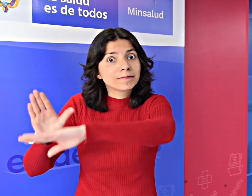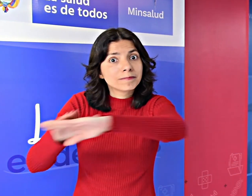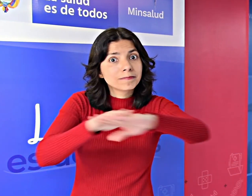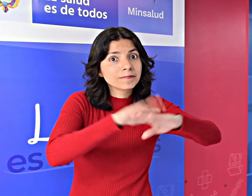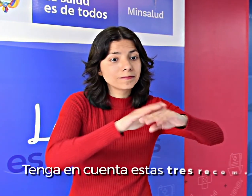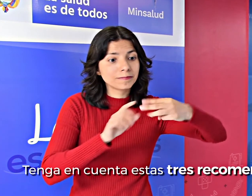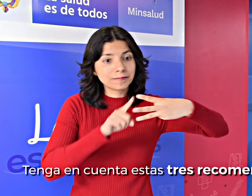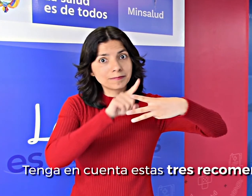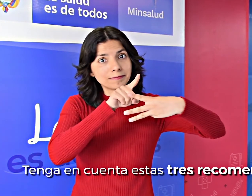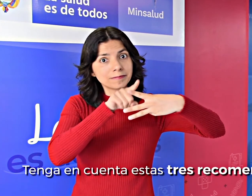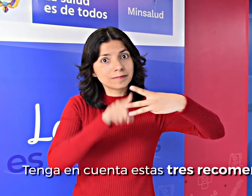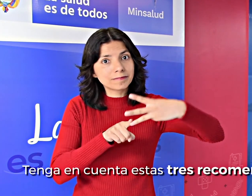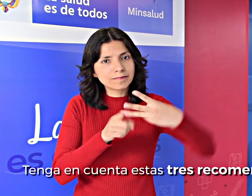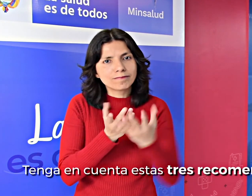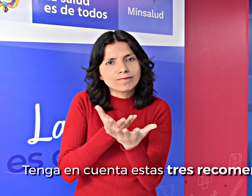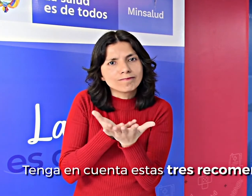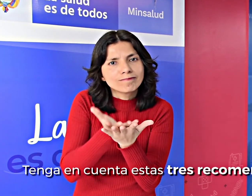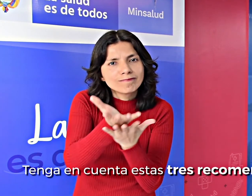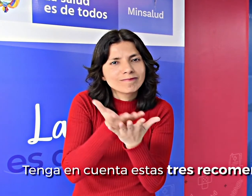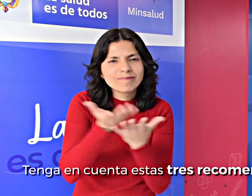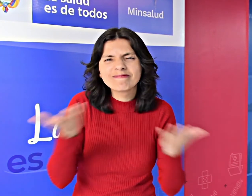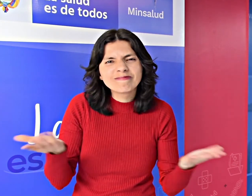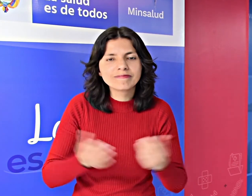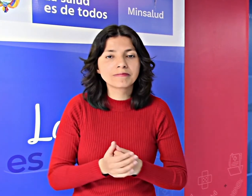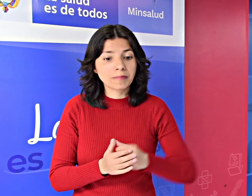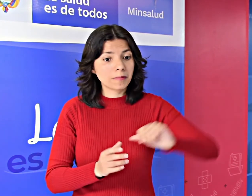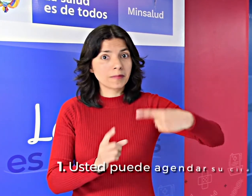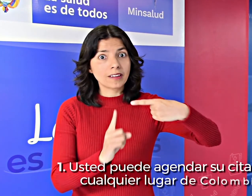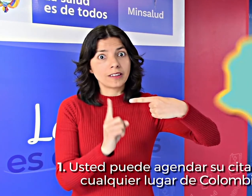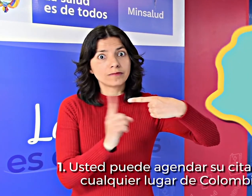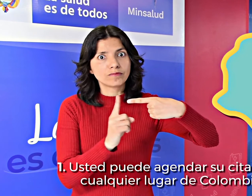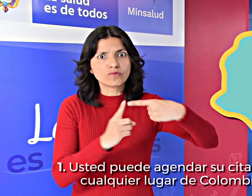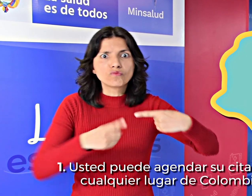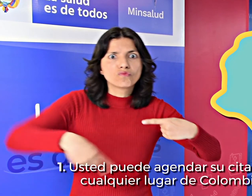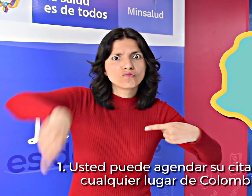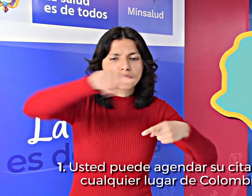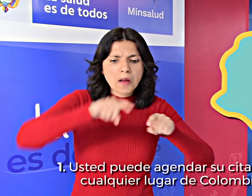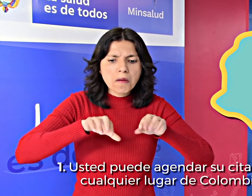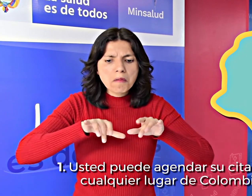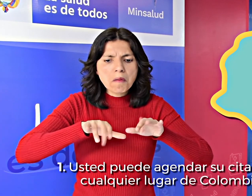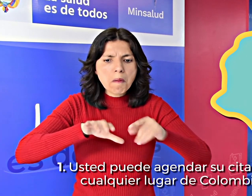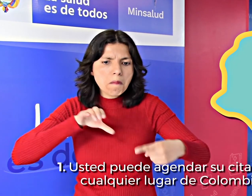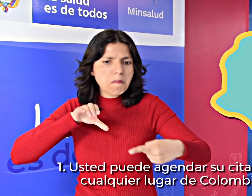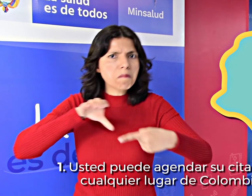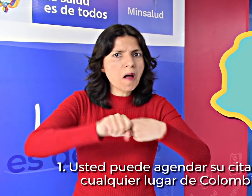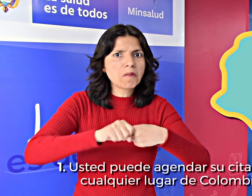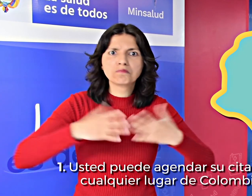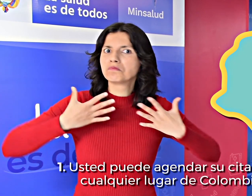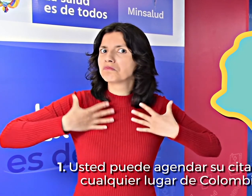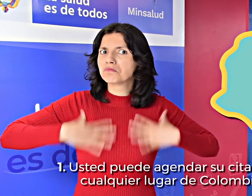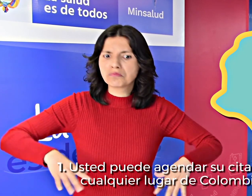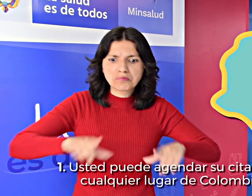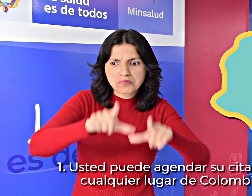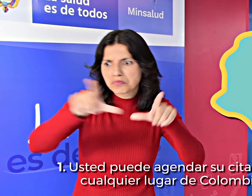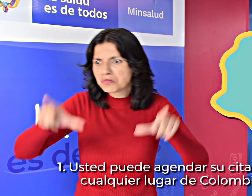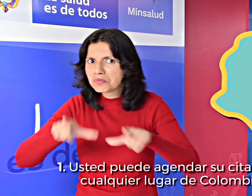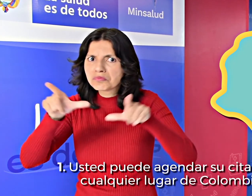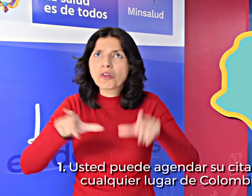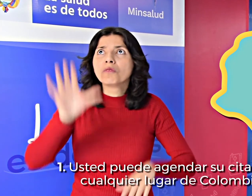Tenga en cuenta estas tres recomendaciones. Usted puede agendar su cita desde cualquier